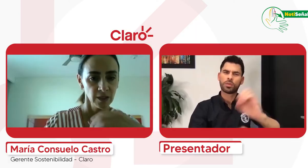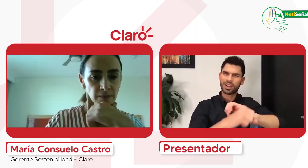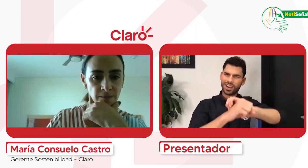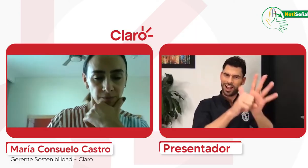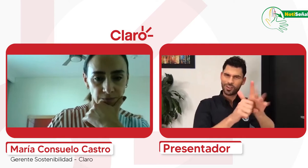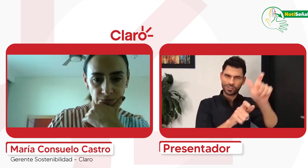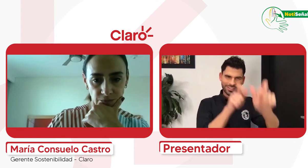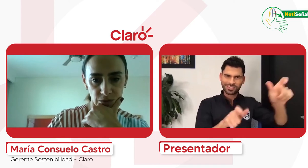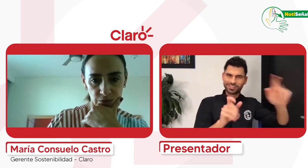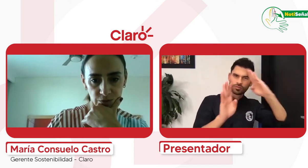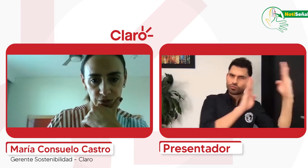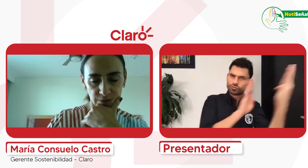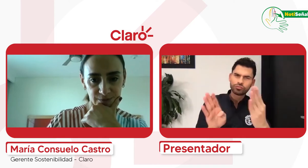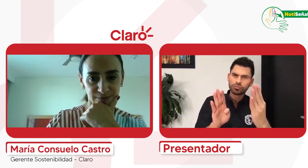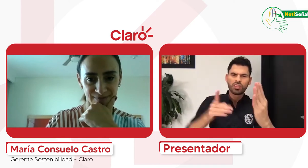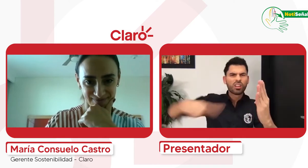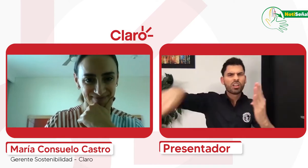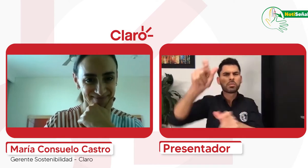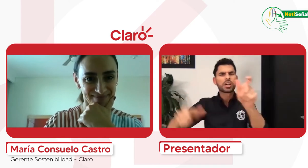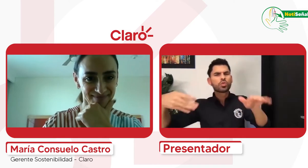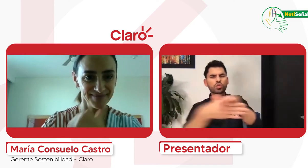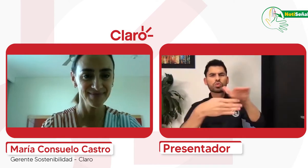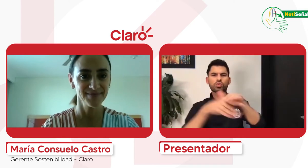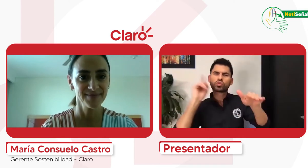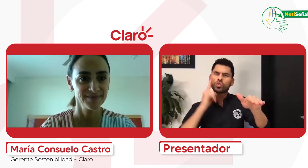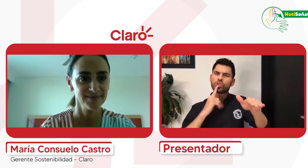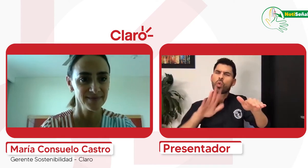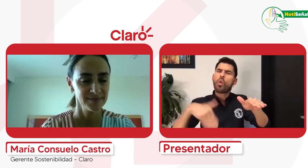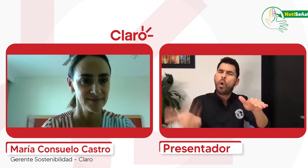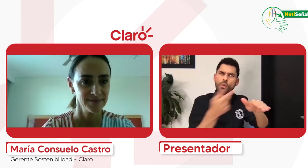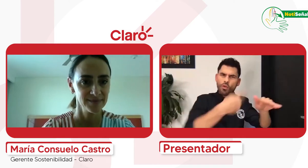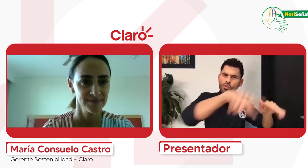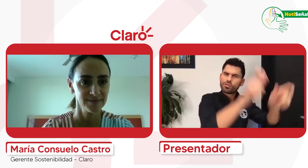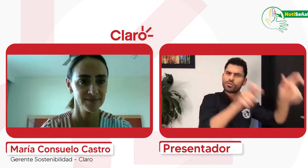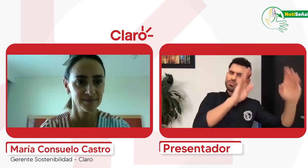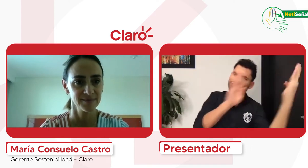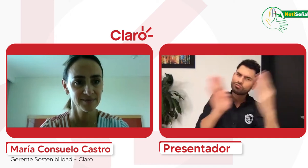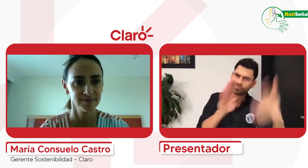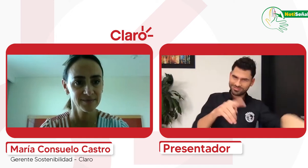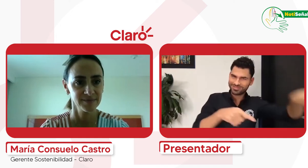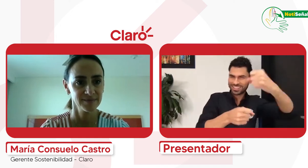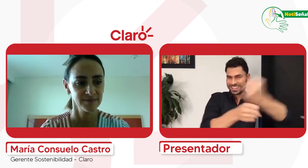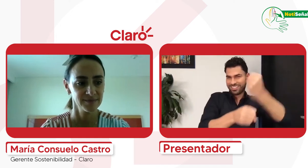Bueno, quería preguntarte, Claro, en relación a las personas sordas, de